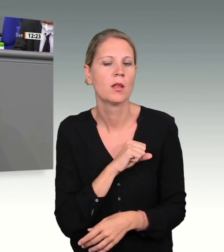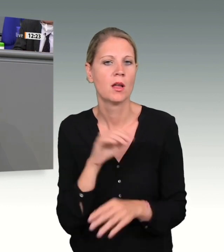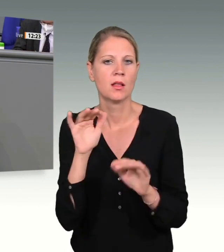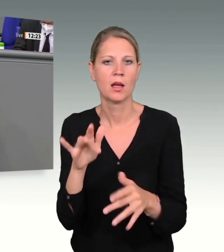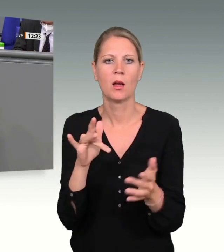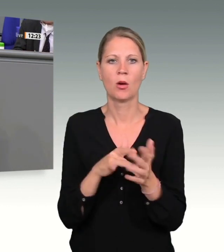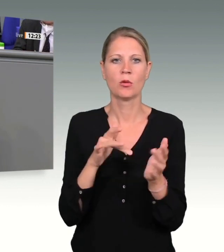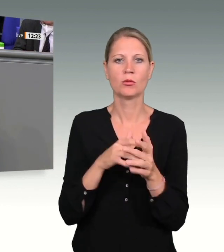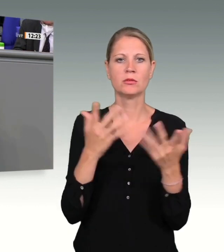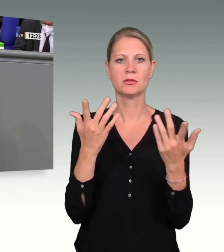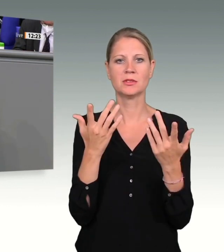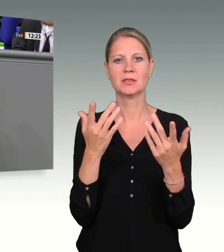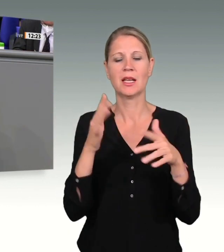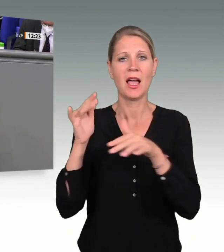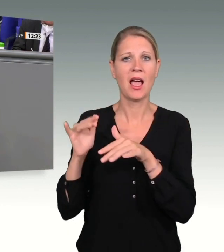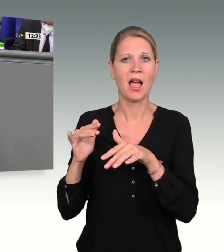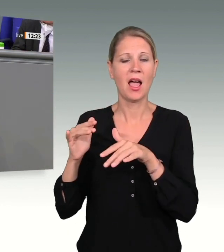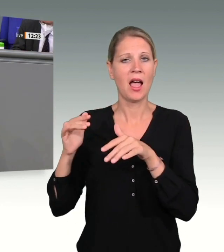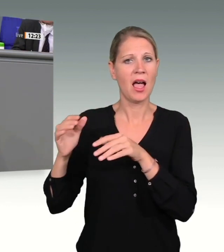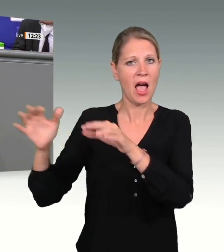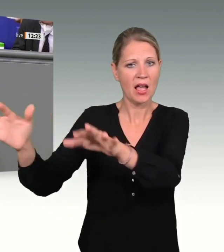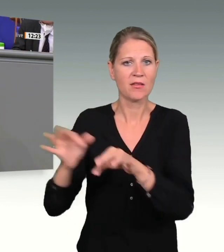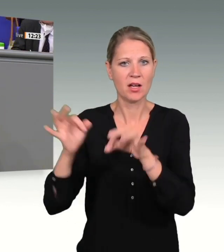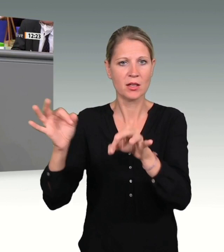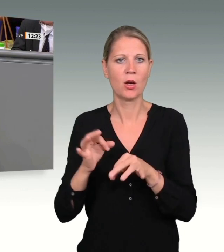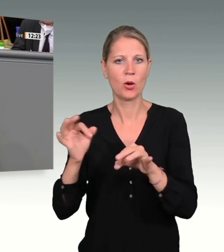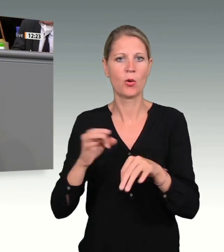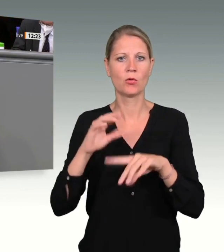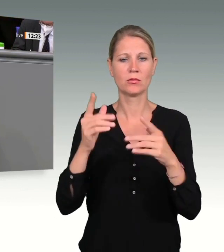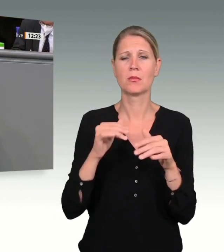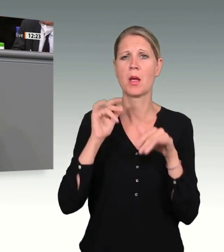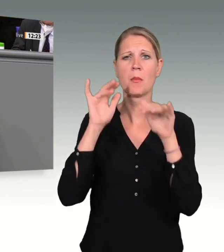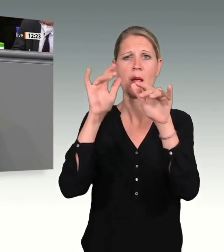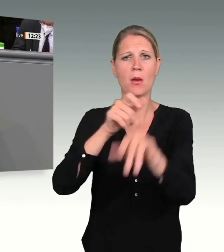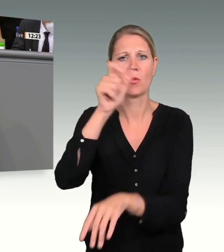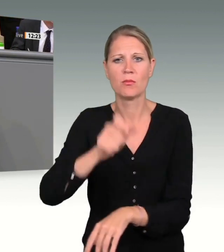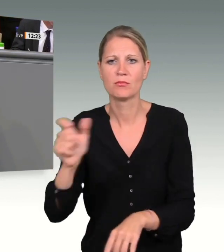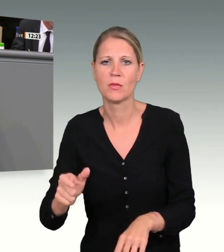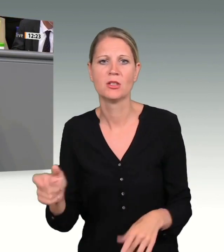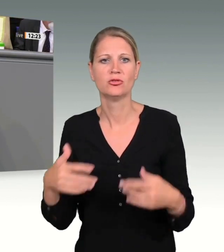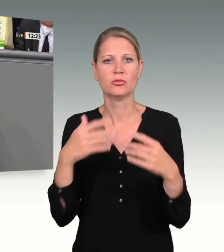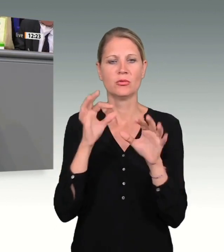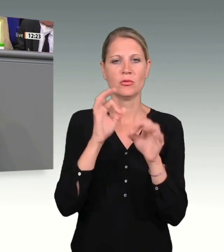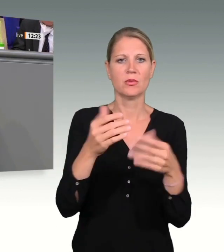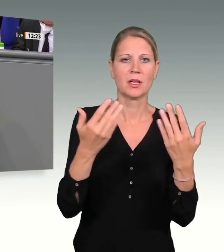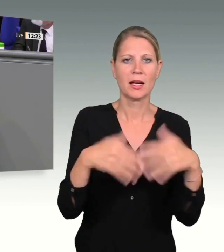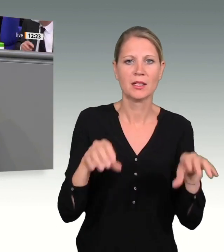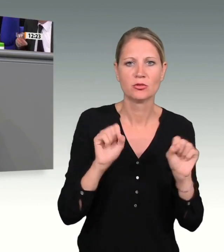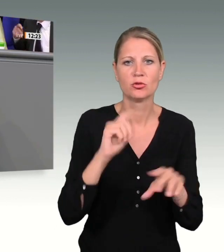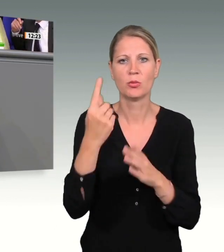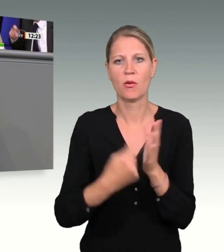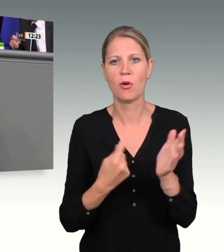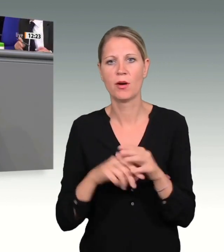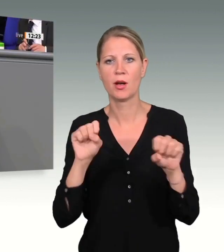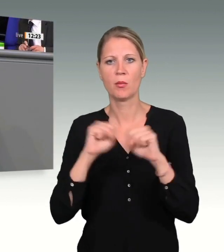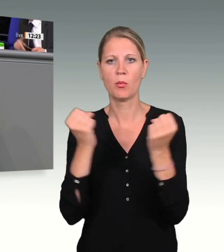zuletzt das Bundesamt für Verfassungsschutz wurden über ihre Belastbarkeit hinaus beansprucht. Dass sich unter Hunderttausenden normalen Menschen auf der Suche nach